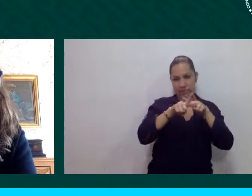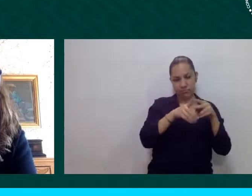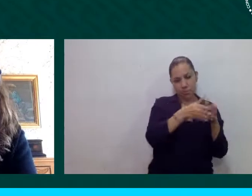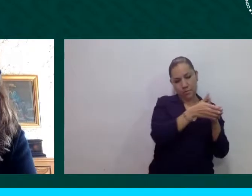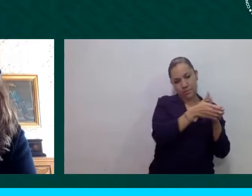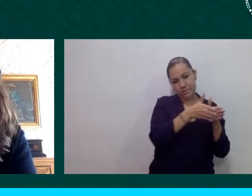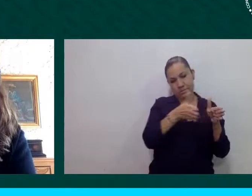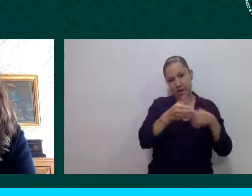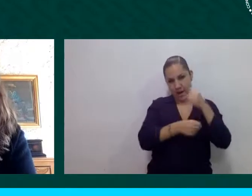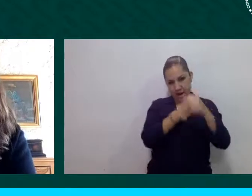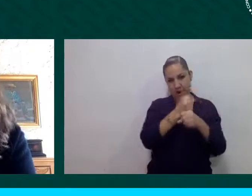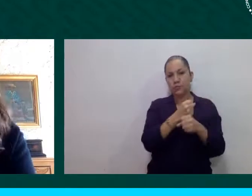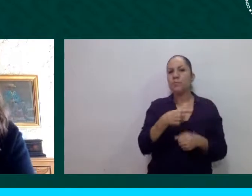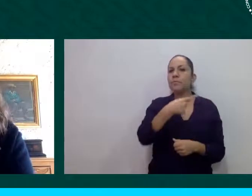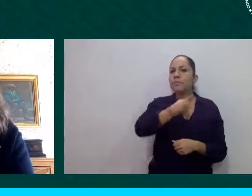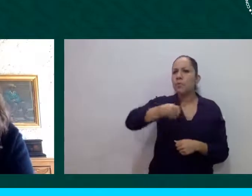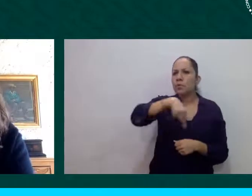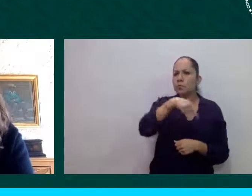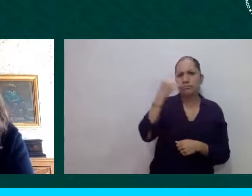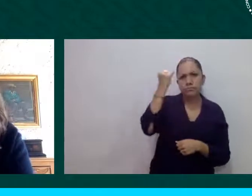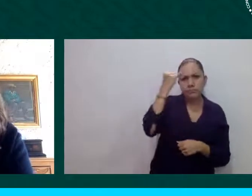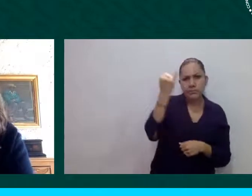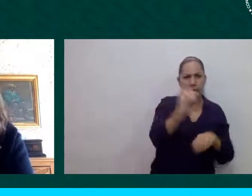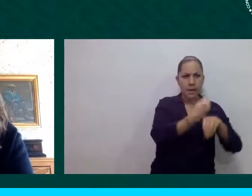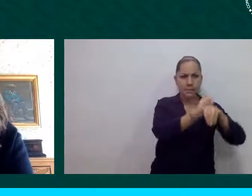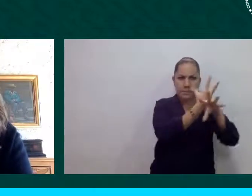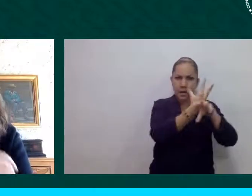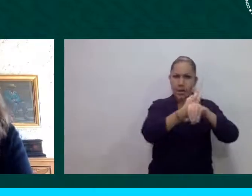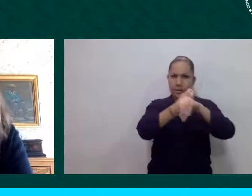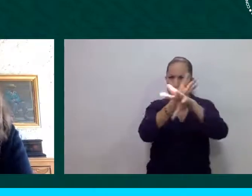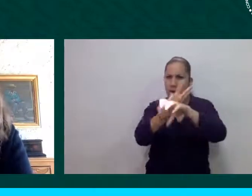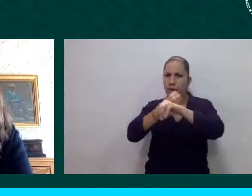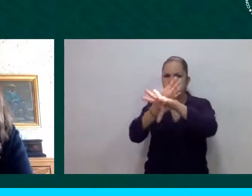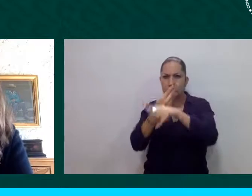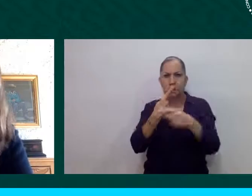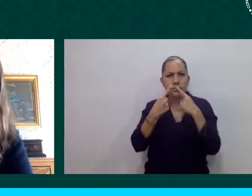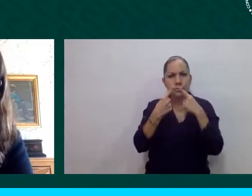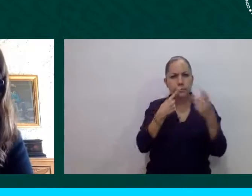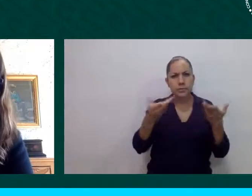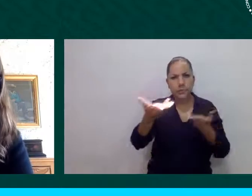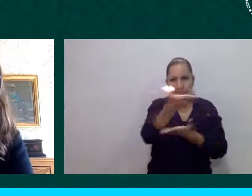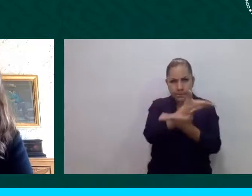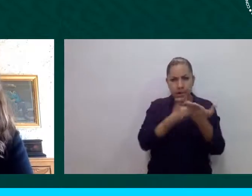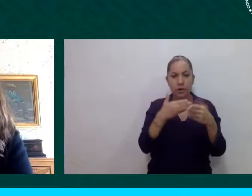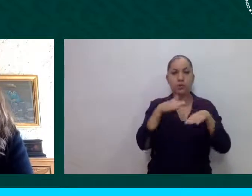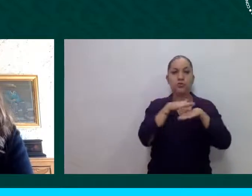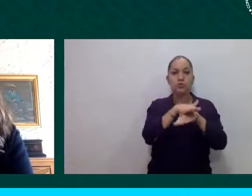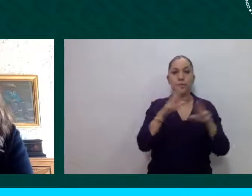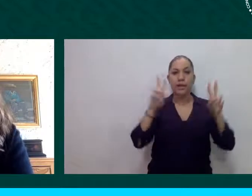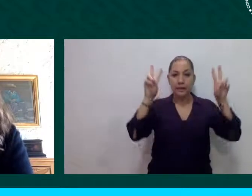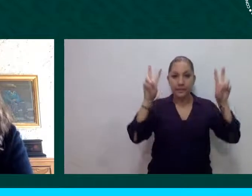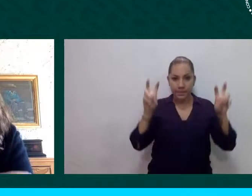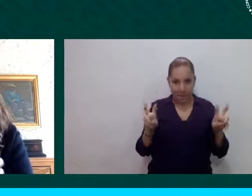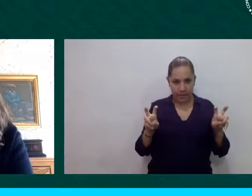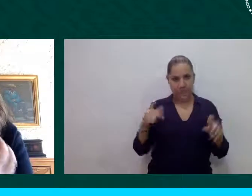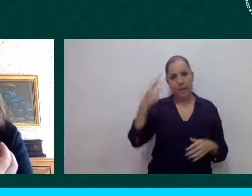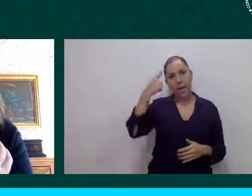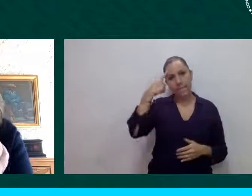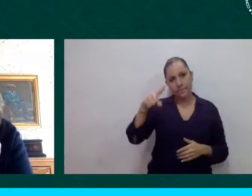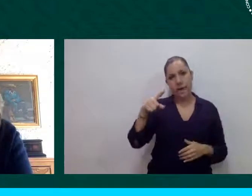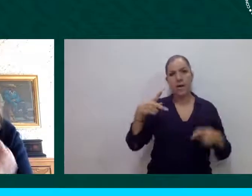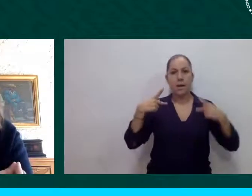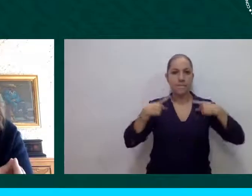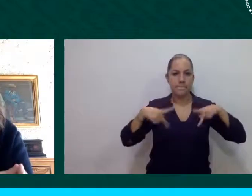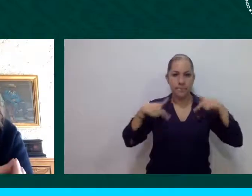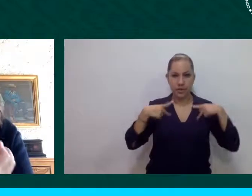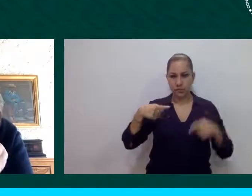para conversar con las poblaciones y con las organizaciones que trabajan directamente con ellas para conocer cómo es